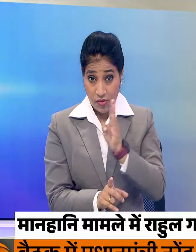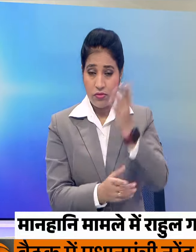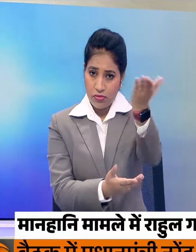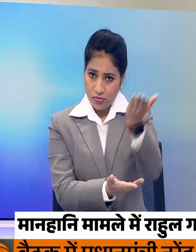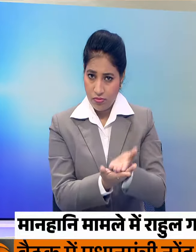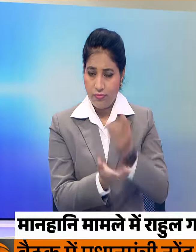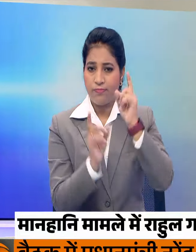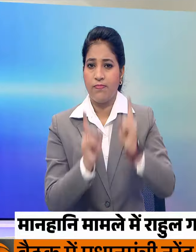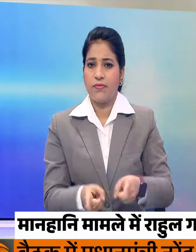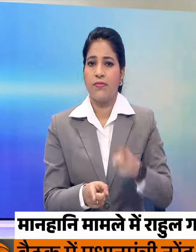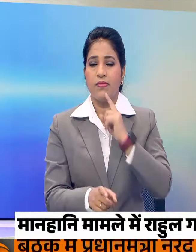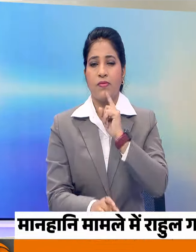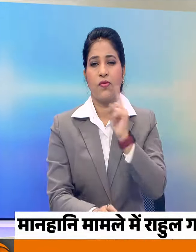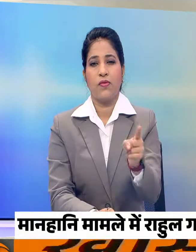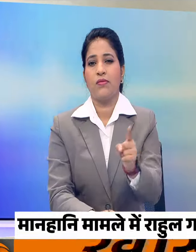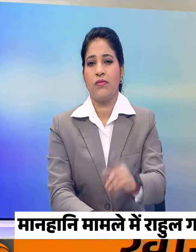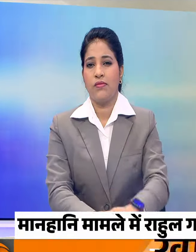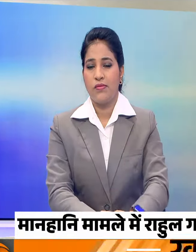दिया था आदेश